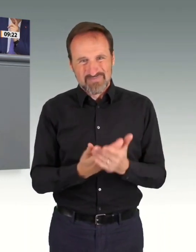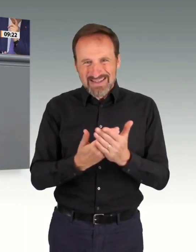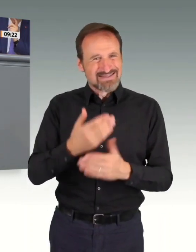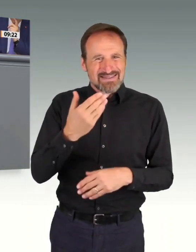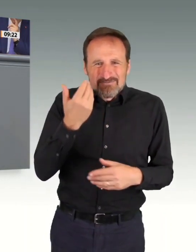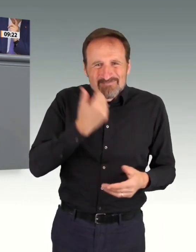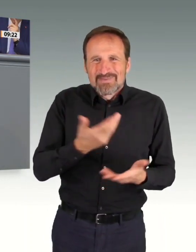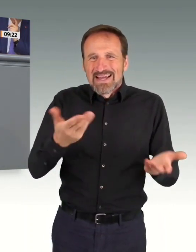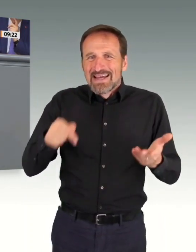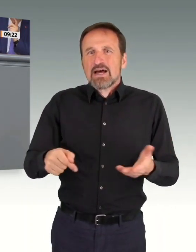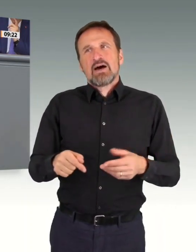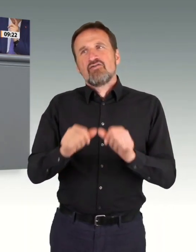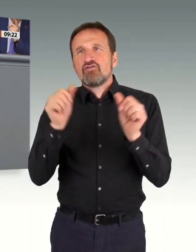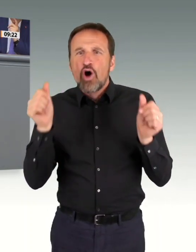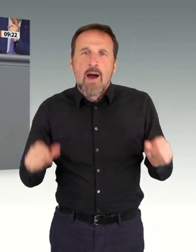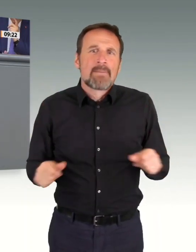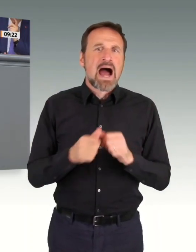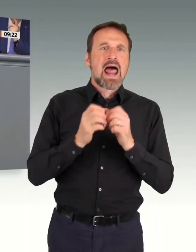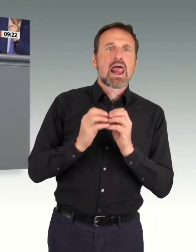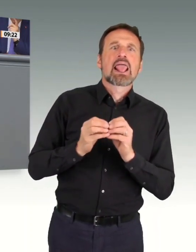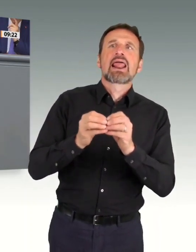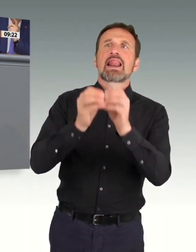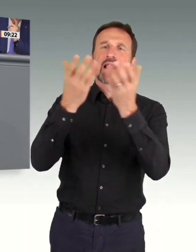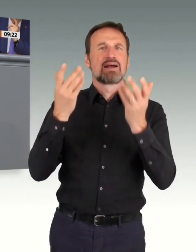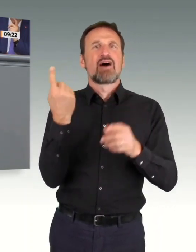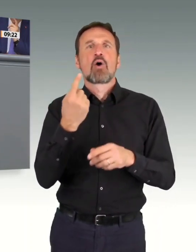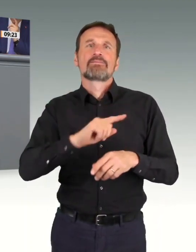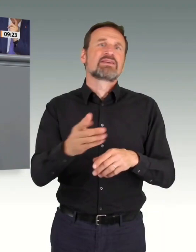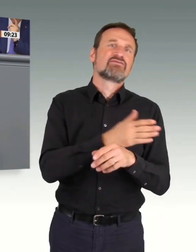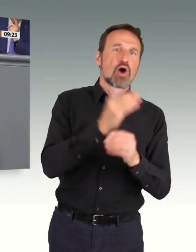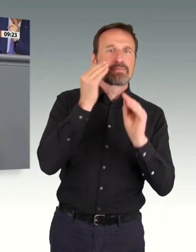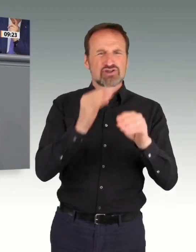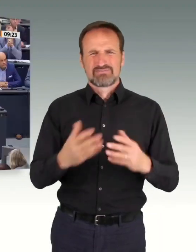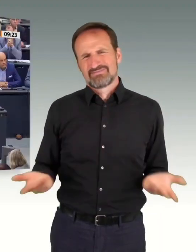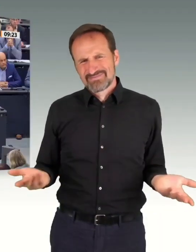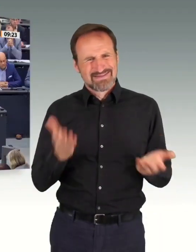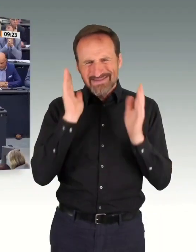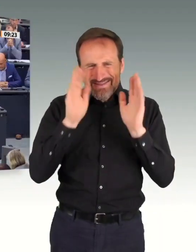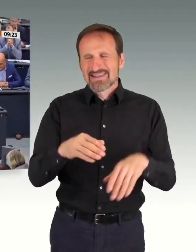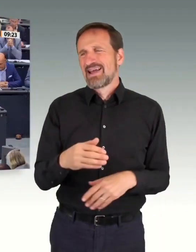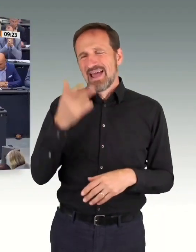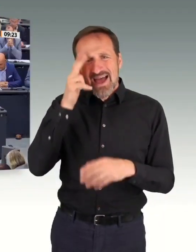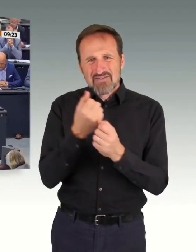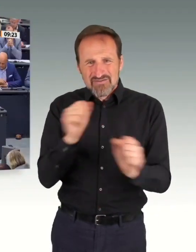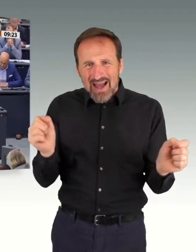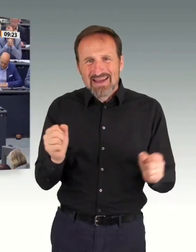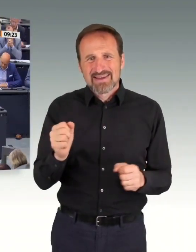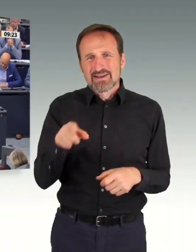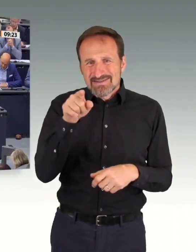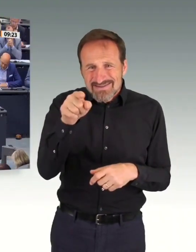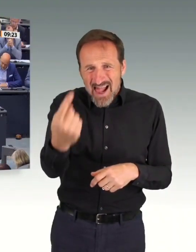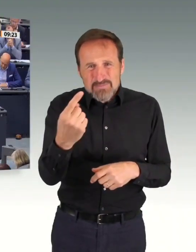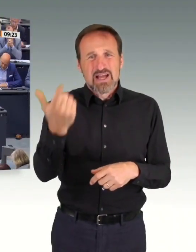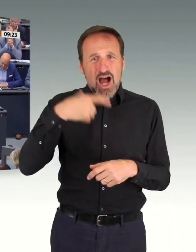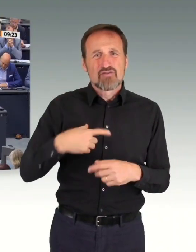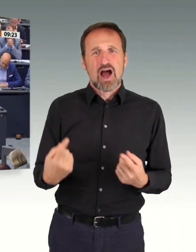bleibt. Deshalb beginnen wir diese Woche. Fristgerecht, wie die Präsidentin gesagt hat, ändern wir die Tagesordnung. Und